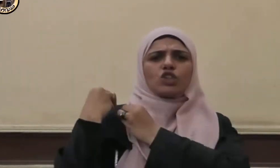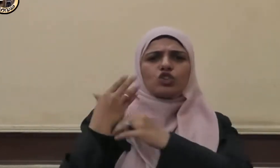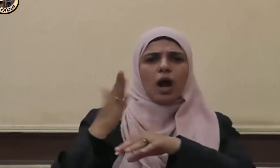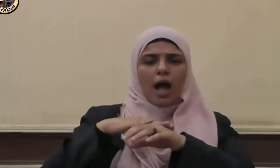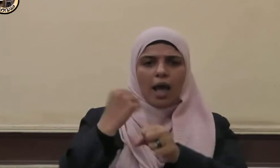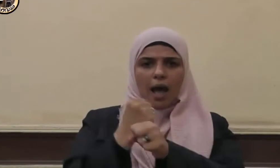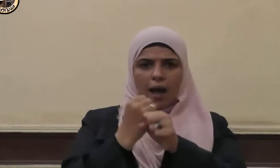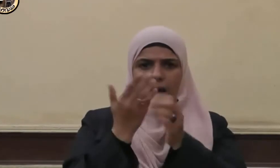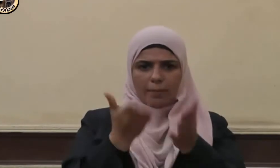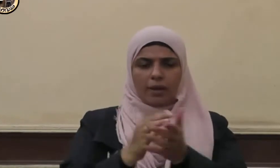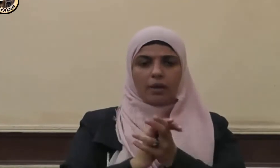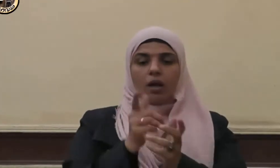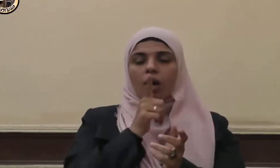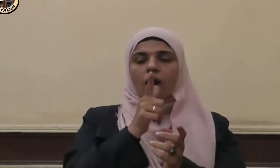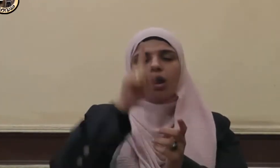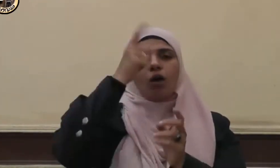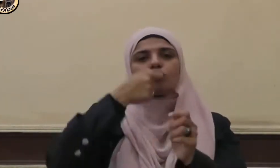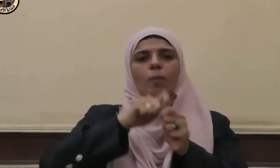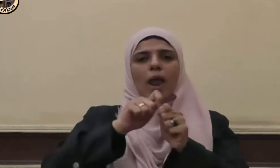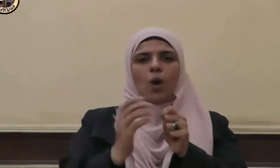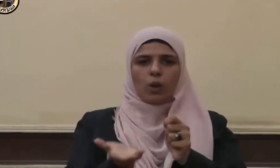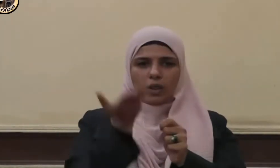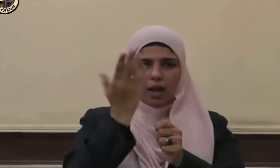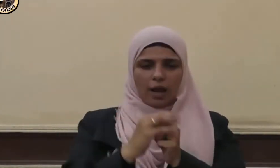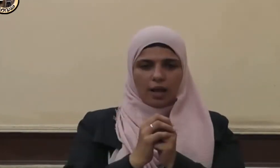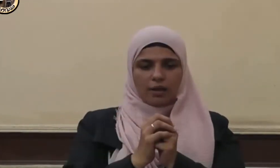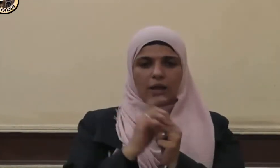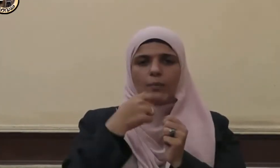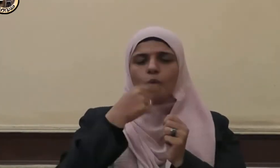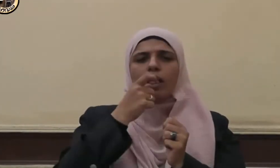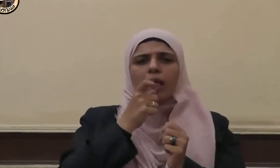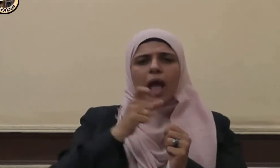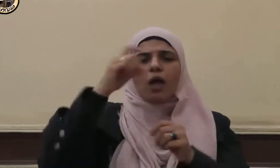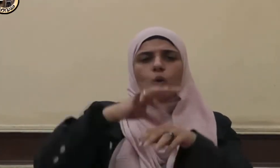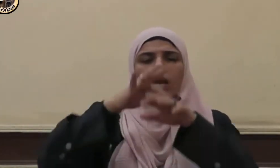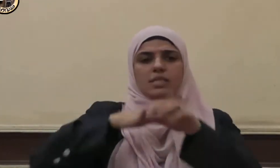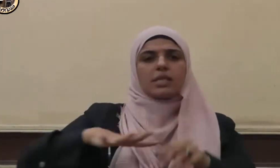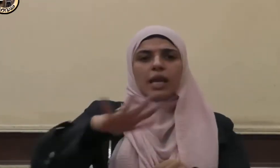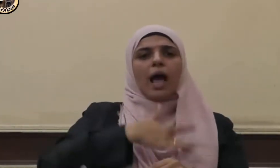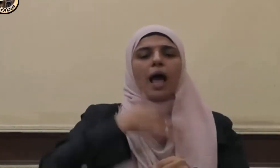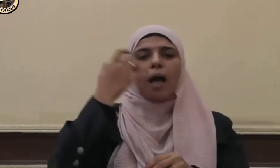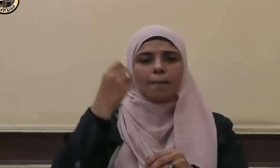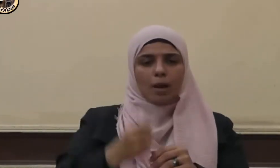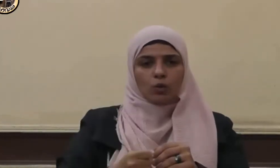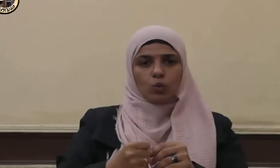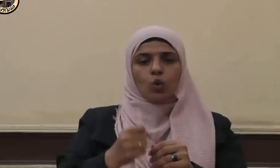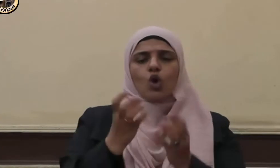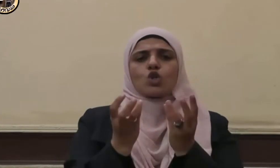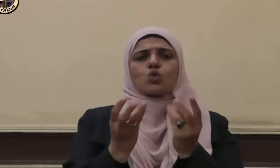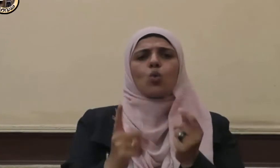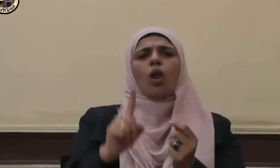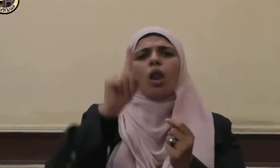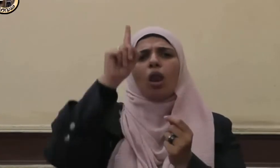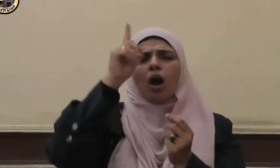فقال سبحانه يَا أَيُّهَا الَّذِينَ آمَنُوا وَسَتْكُلُوا اللَّهَ ذِكْرًا